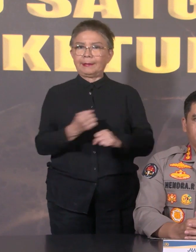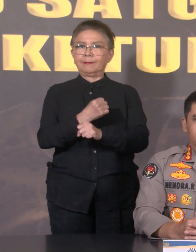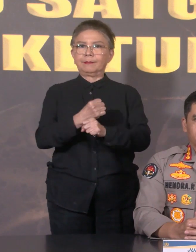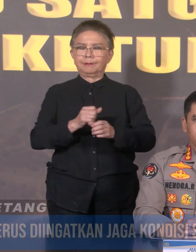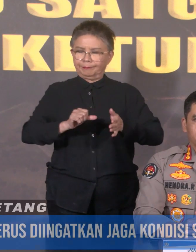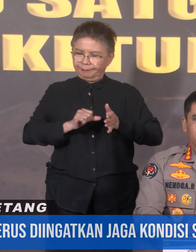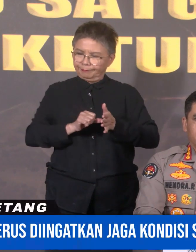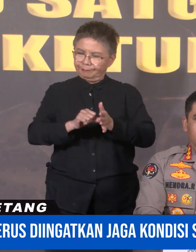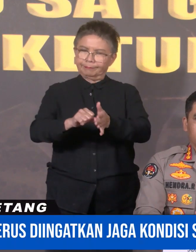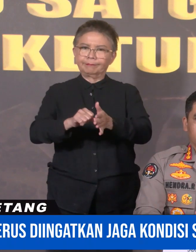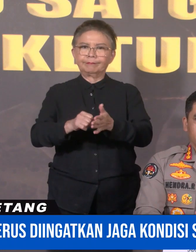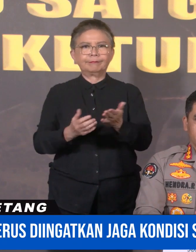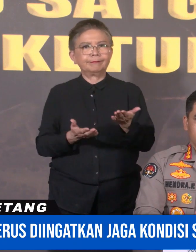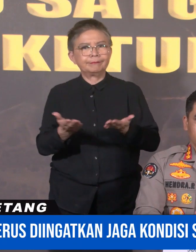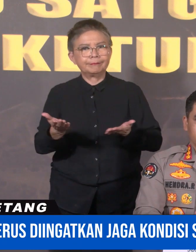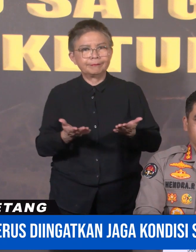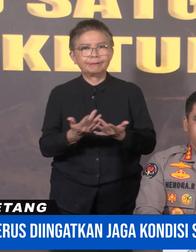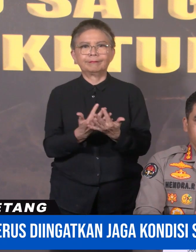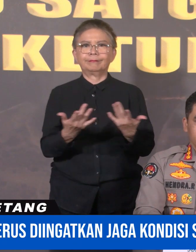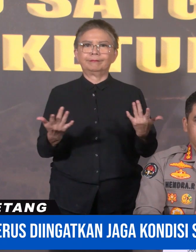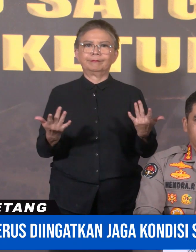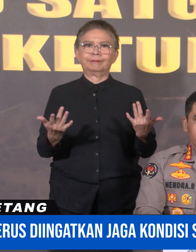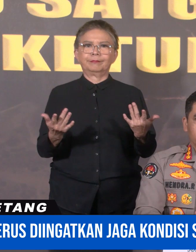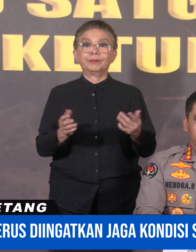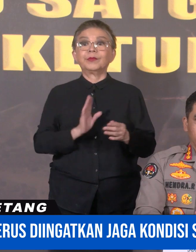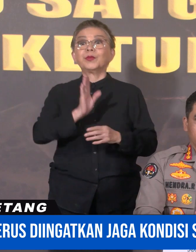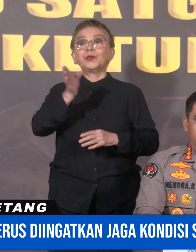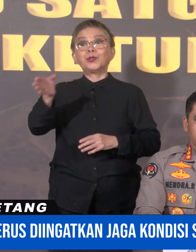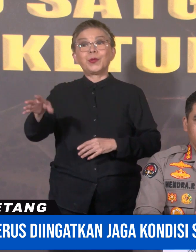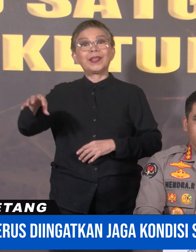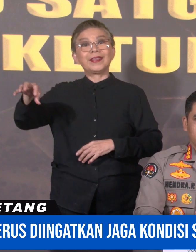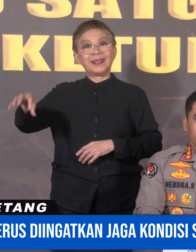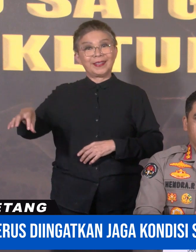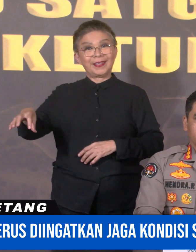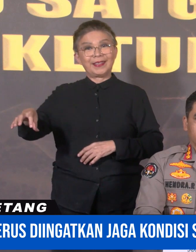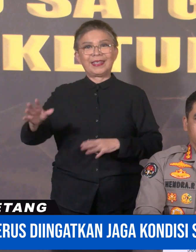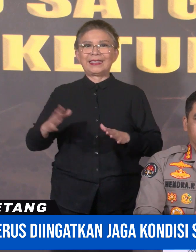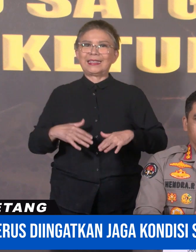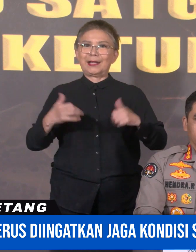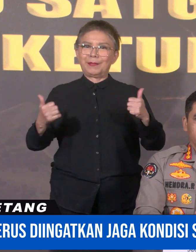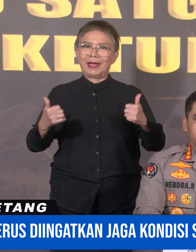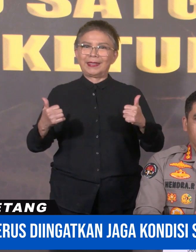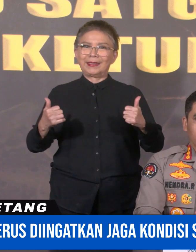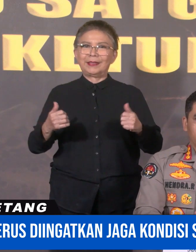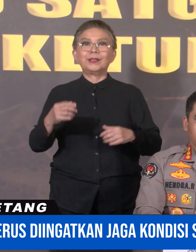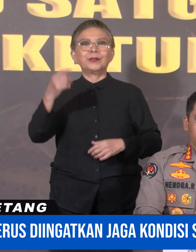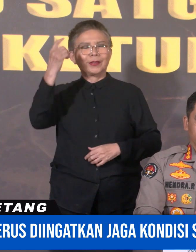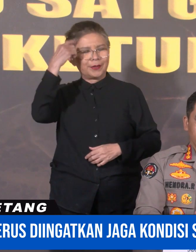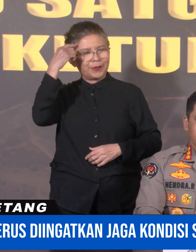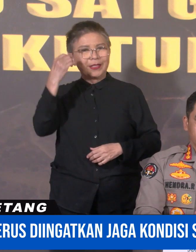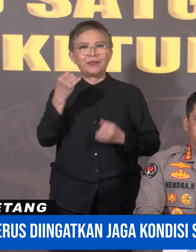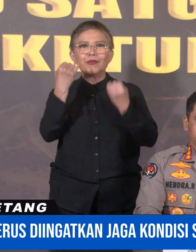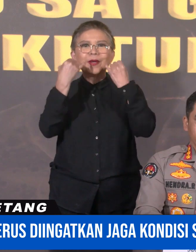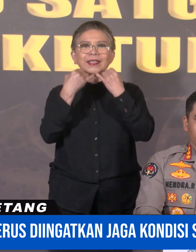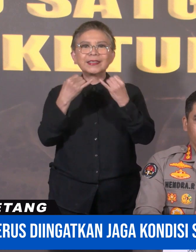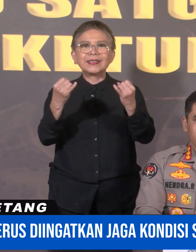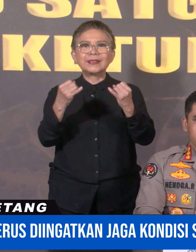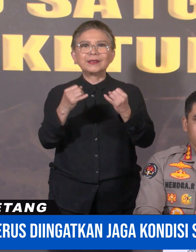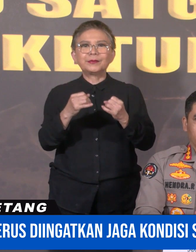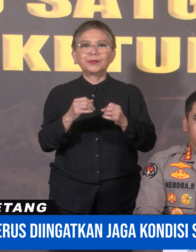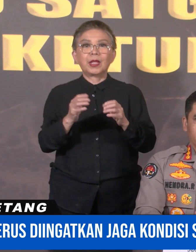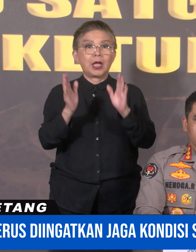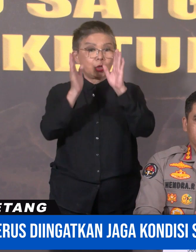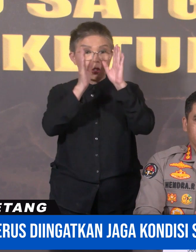Membantu melayani masyarakat Sampai tujuan Dengan selamat Untuk mengetahui informasi